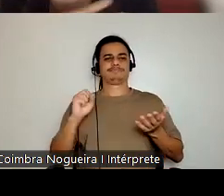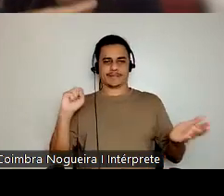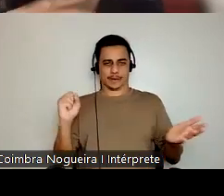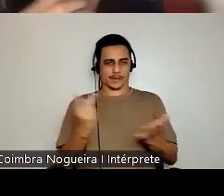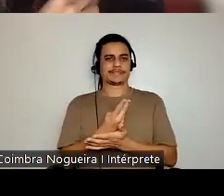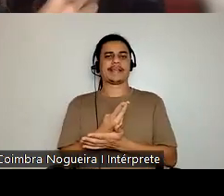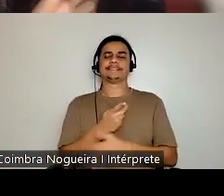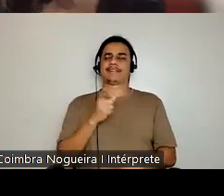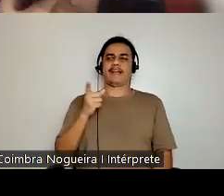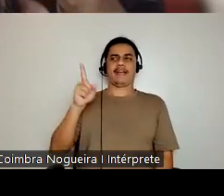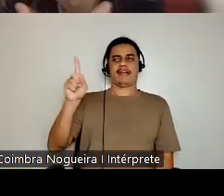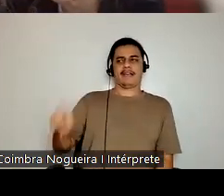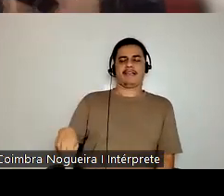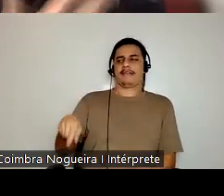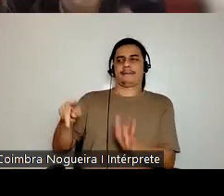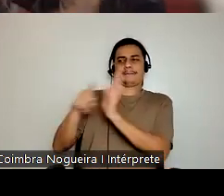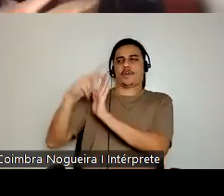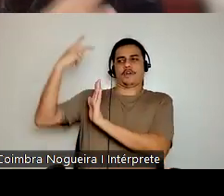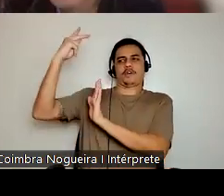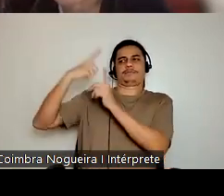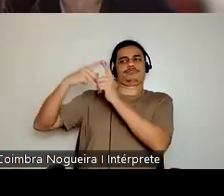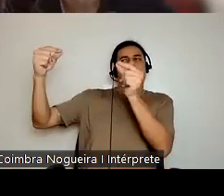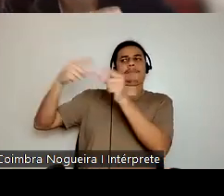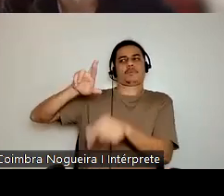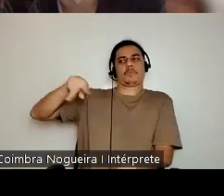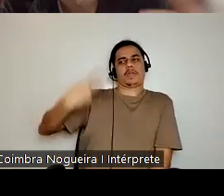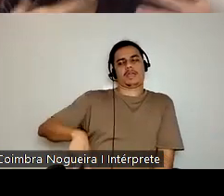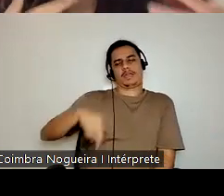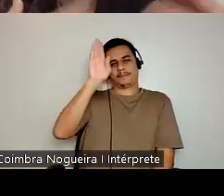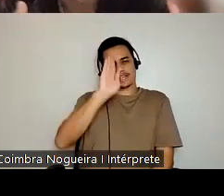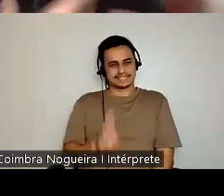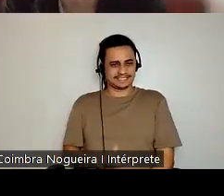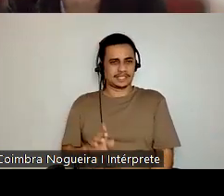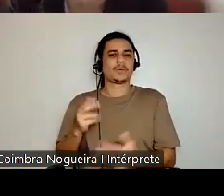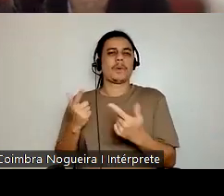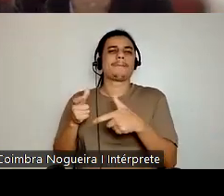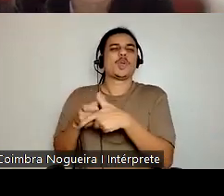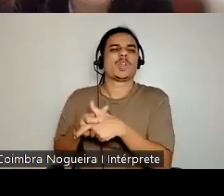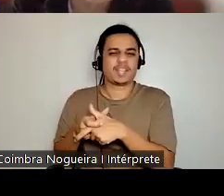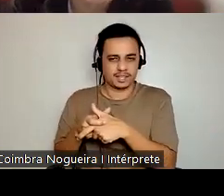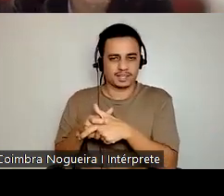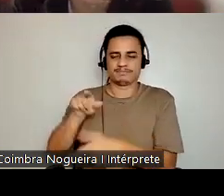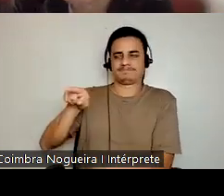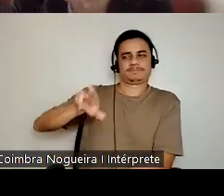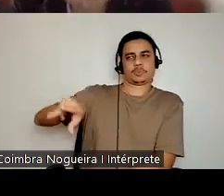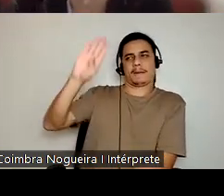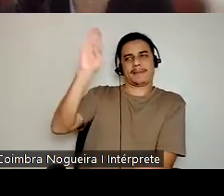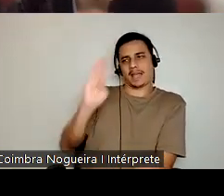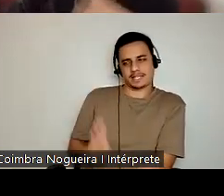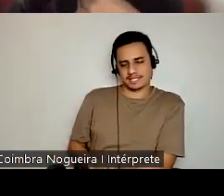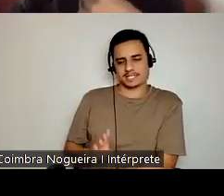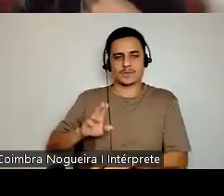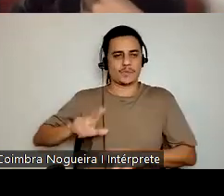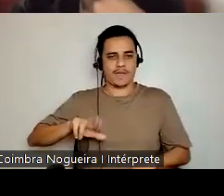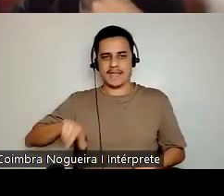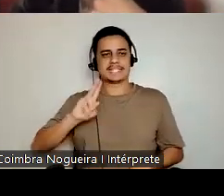estrangeiros, como a minoria que não é representada como parte da brasilidade, comumente não é